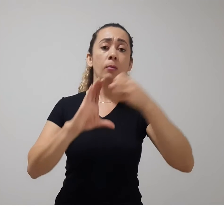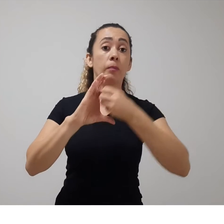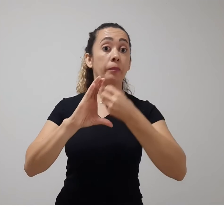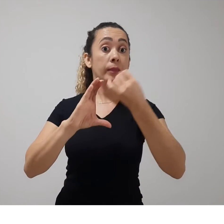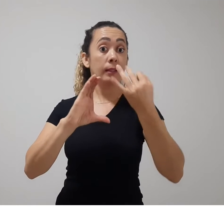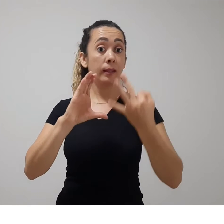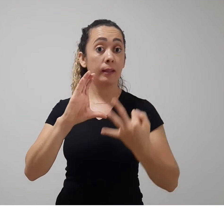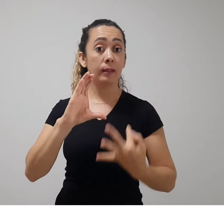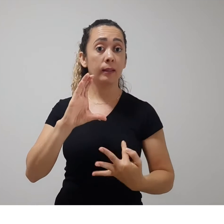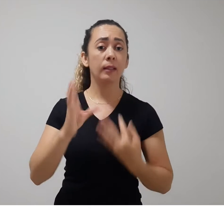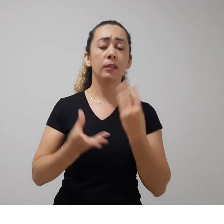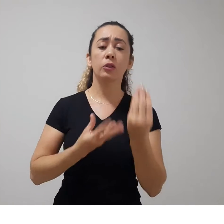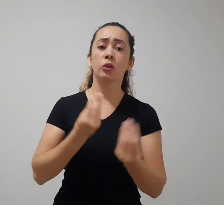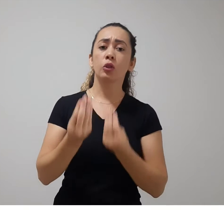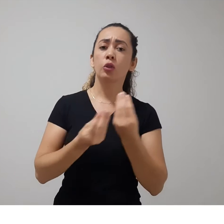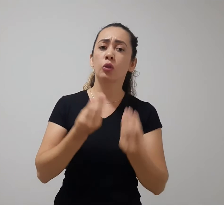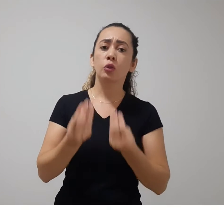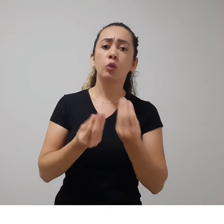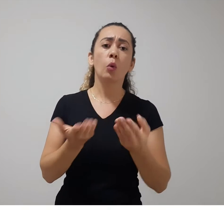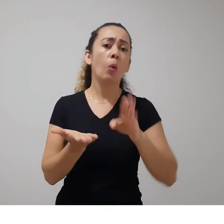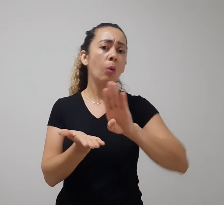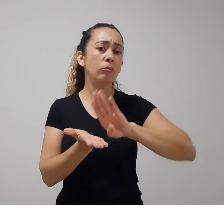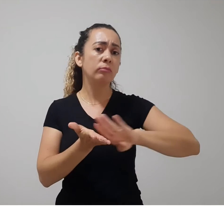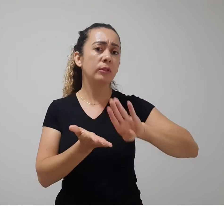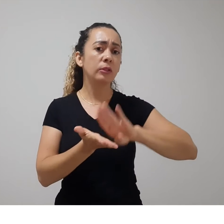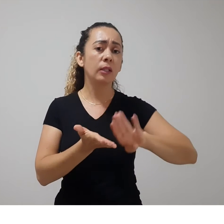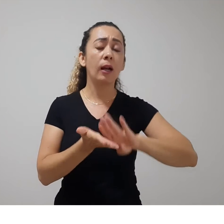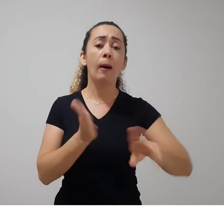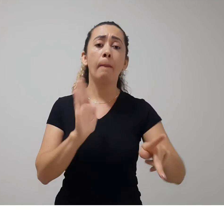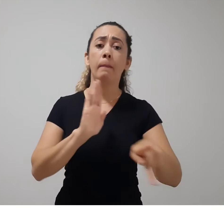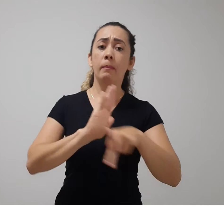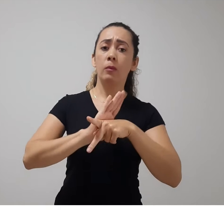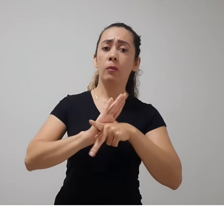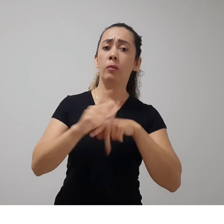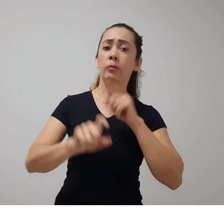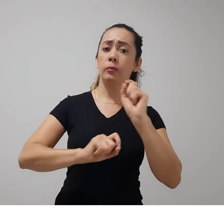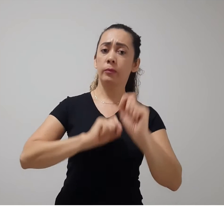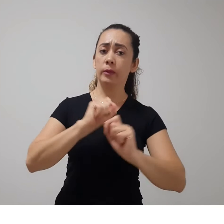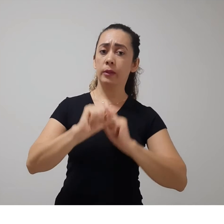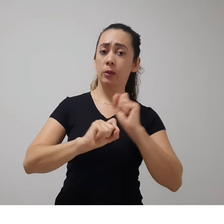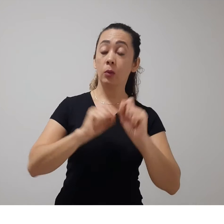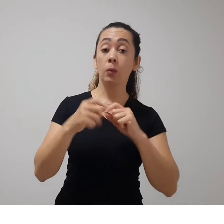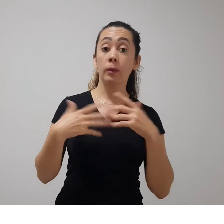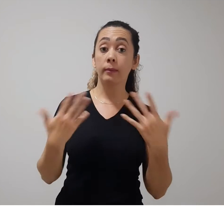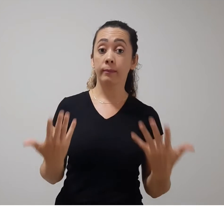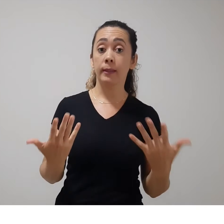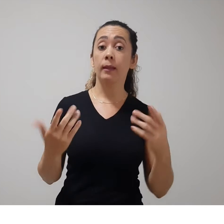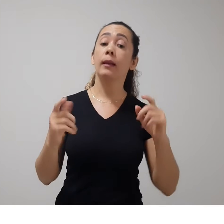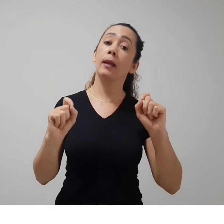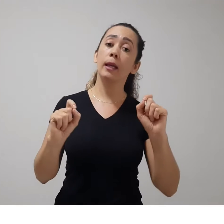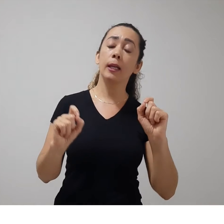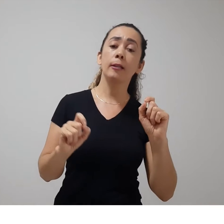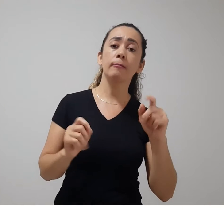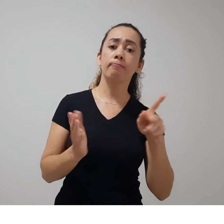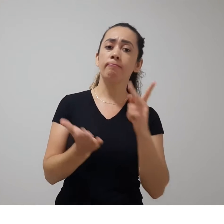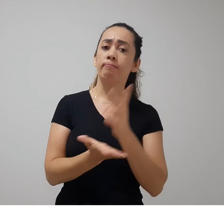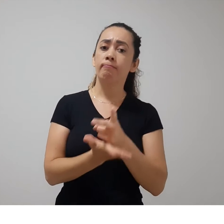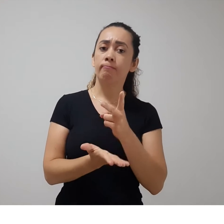questão de eliminar as questões subjetivistas. E, sendo assim, ele tratava como